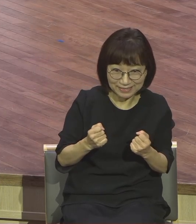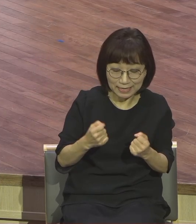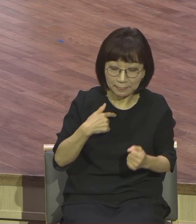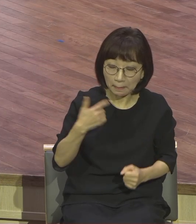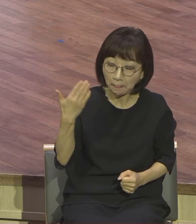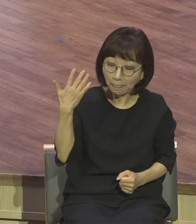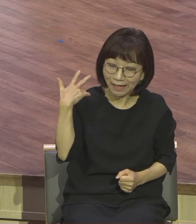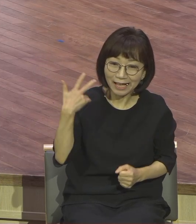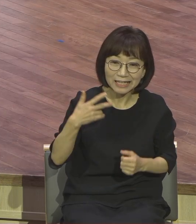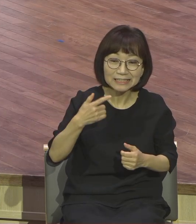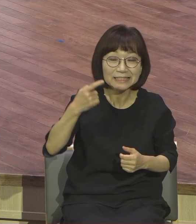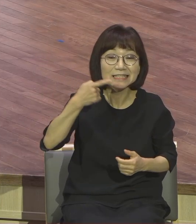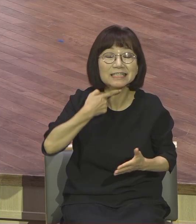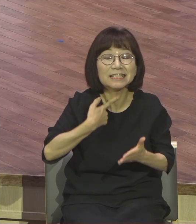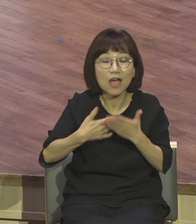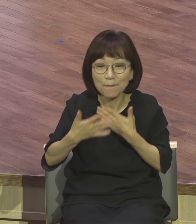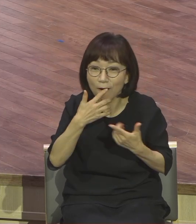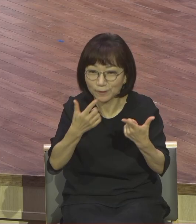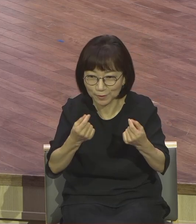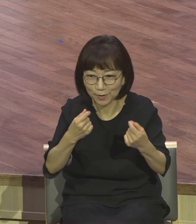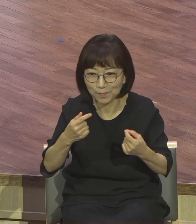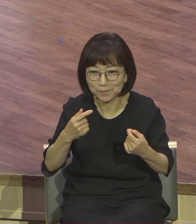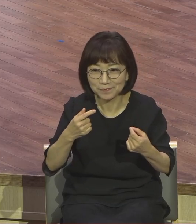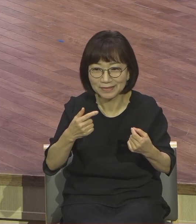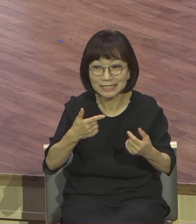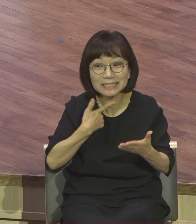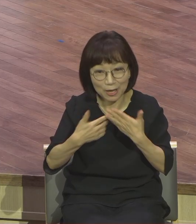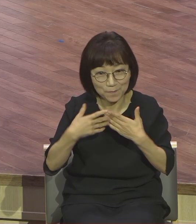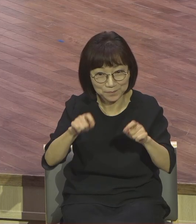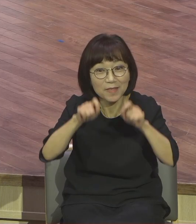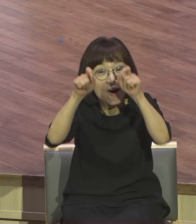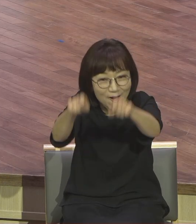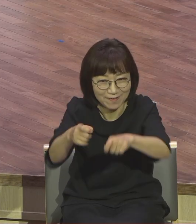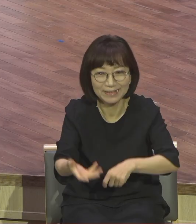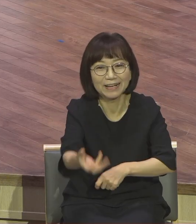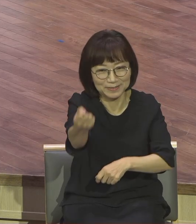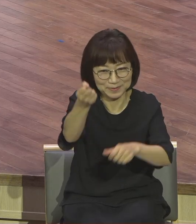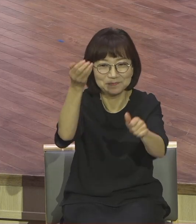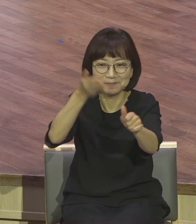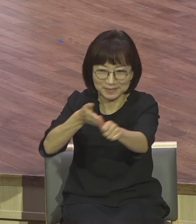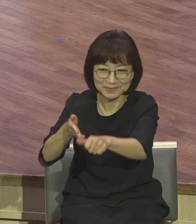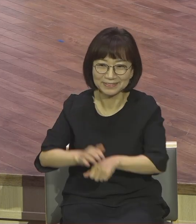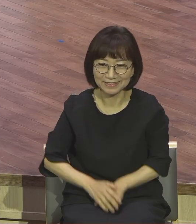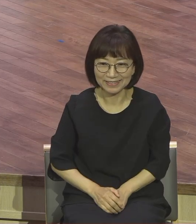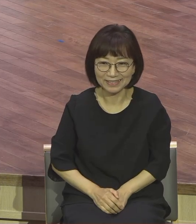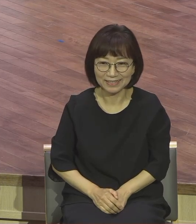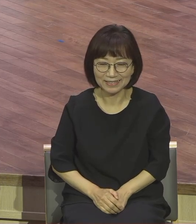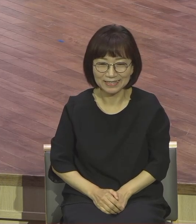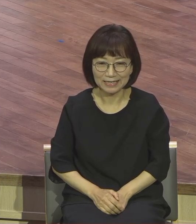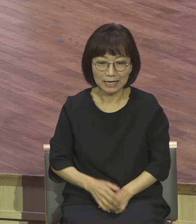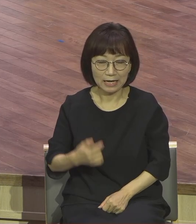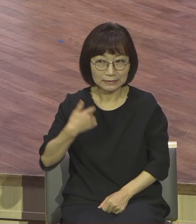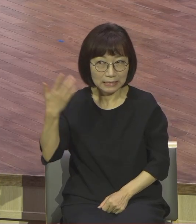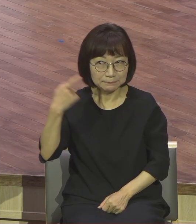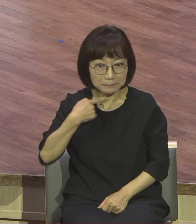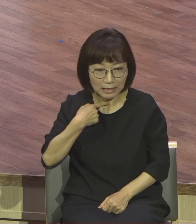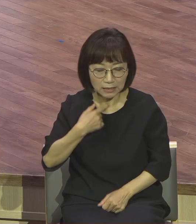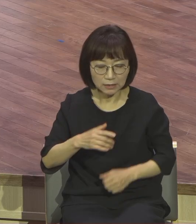했던 그 이후로 저는 주님 앞에 지금 주님이 보시고 주님이 나 앞에 또 보고 계세요